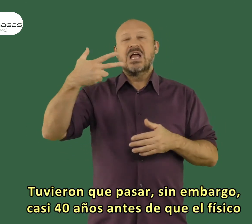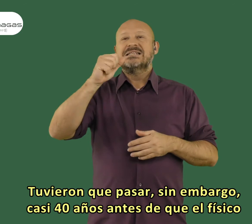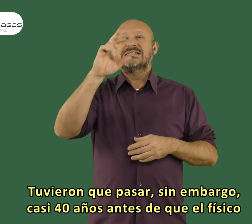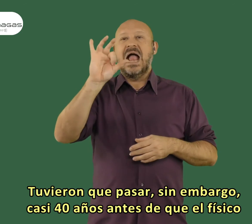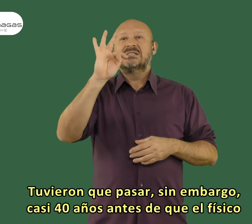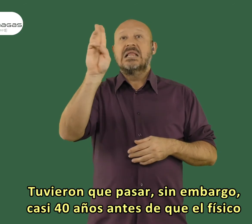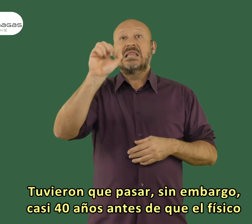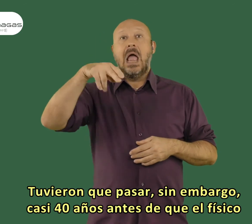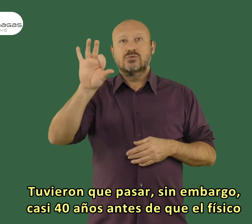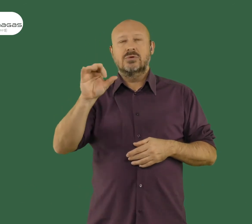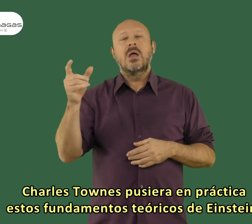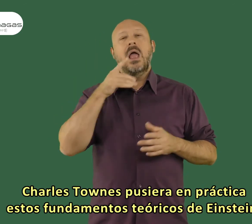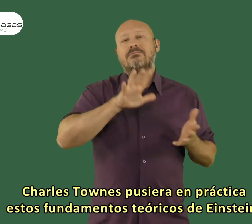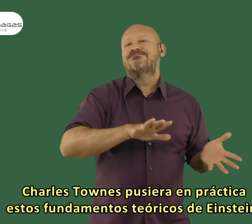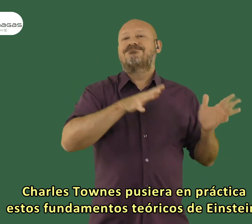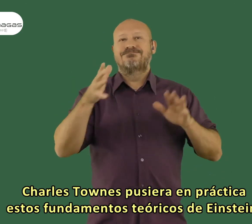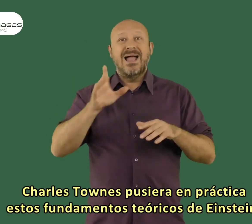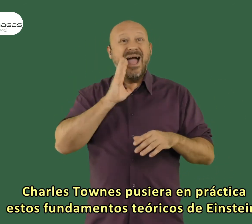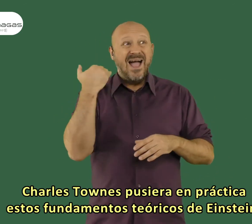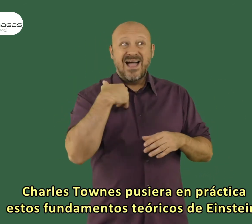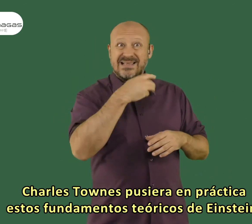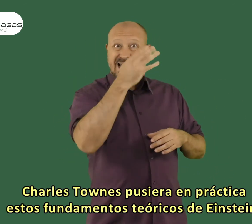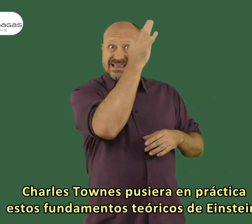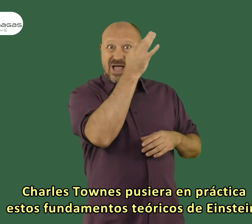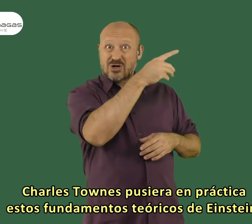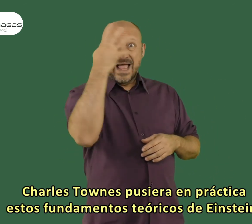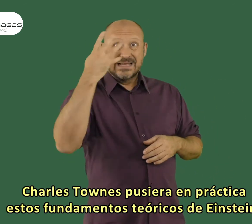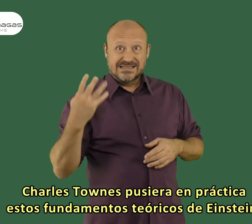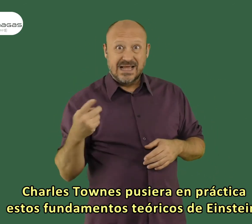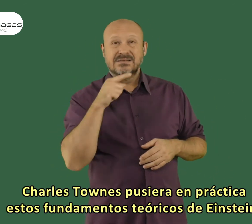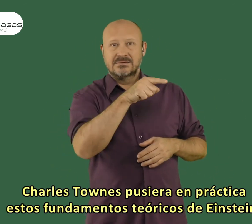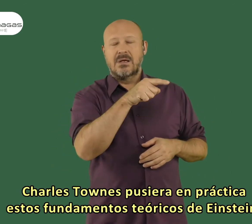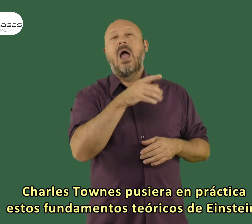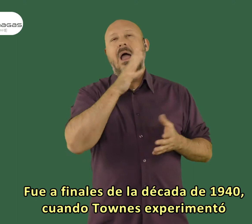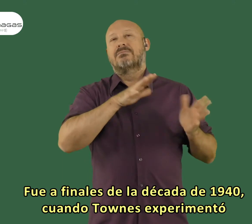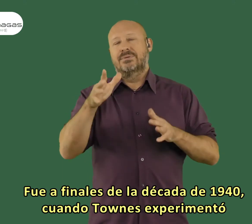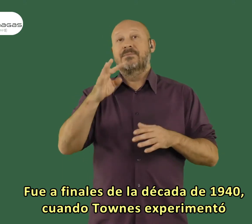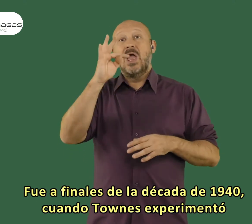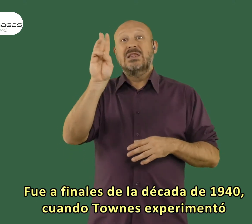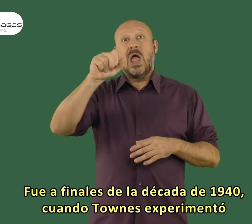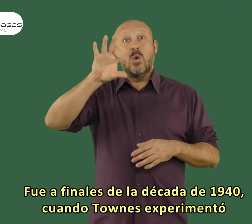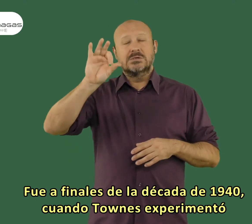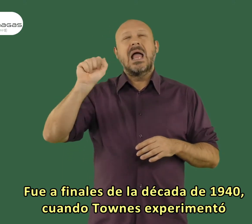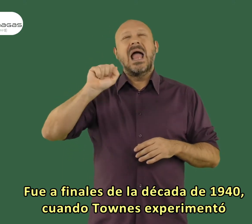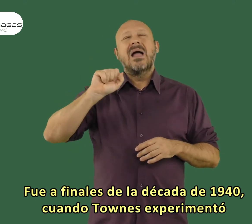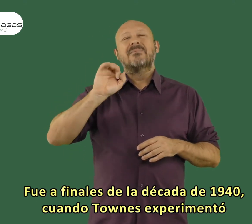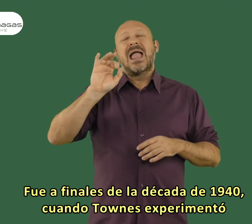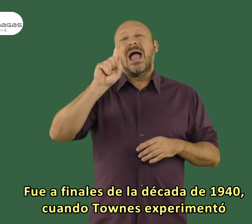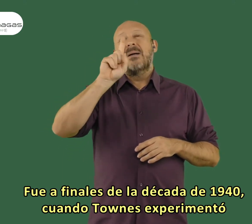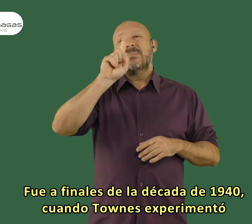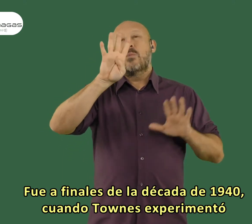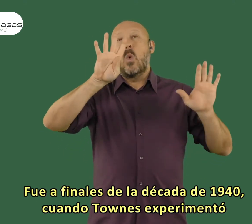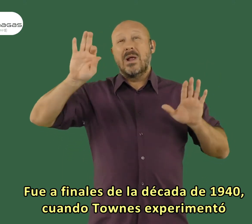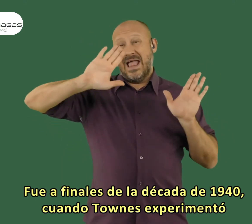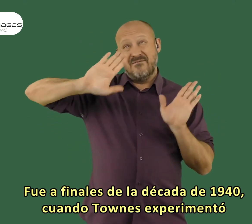antes de que el físico Charles Tons pusiera en práctica estos fundamentos teóricos de Einstein. Fue a finales de la